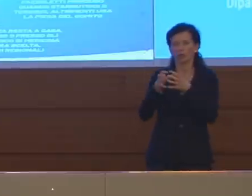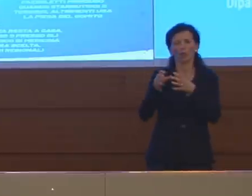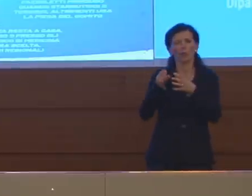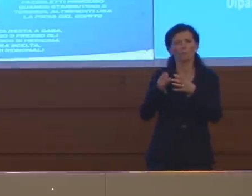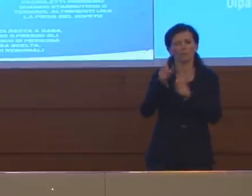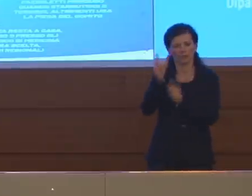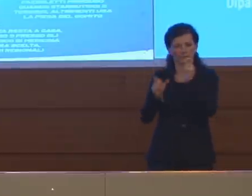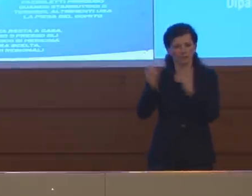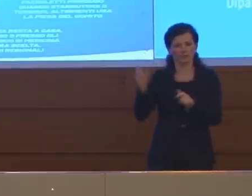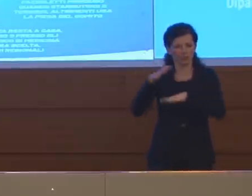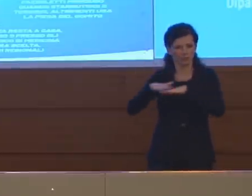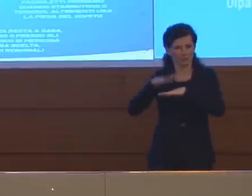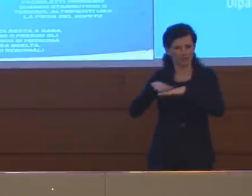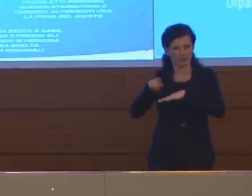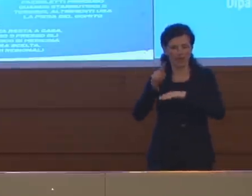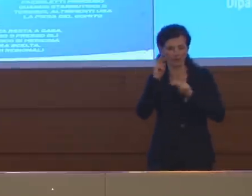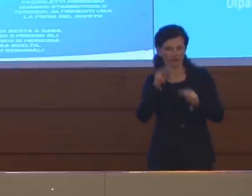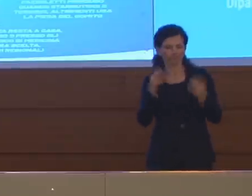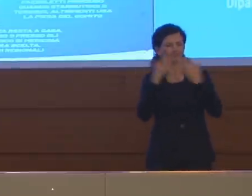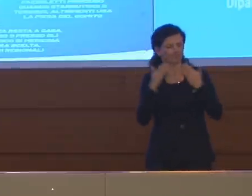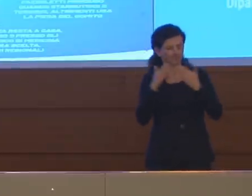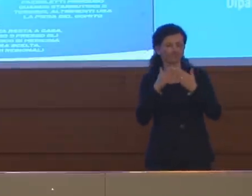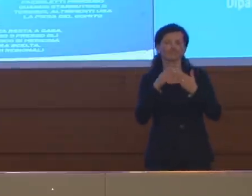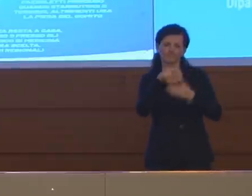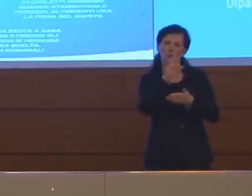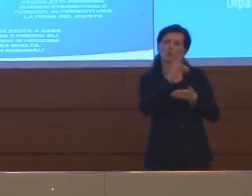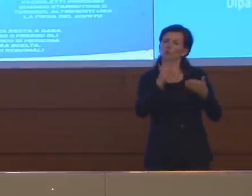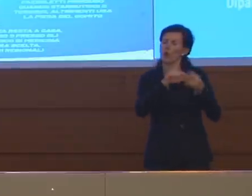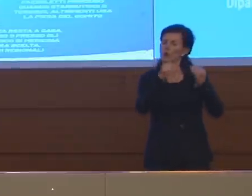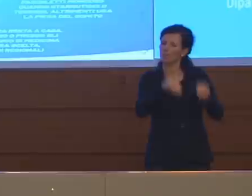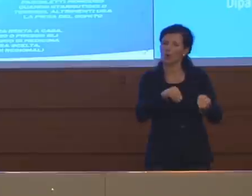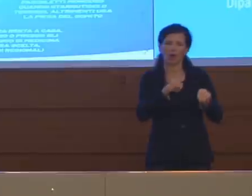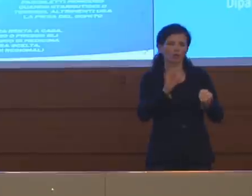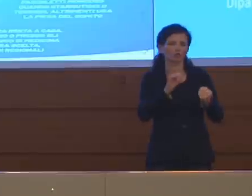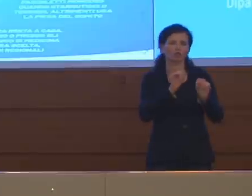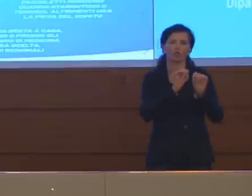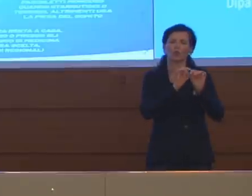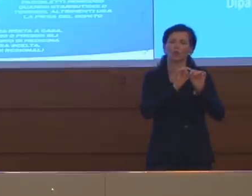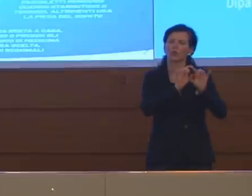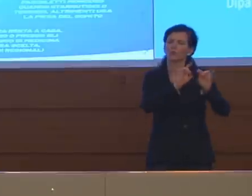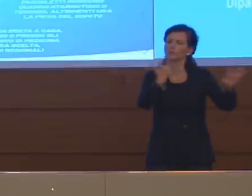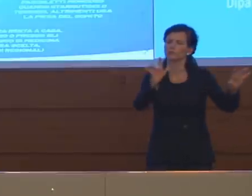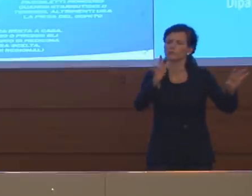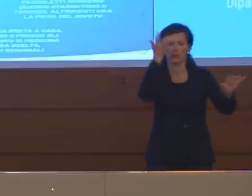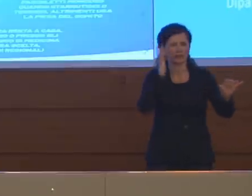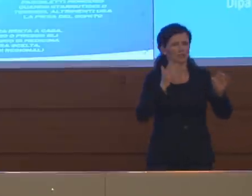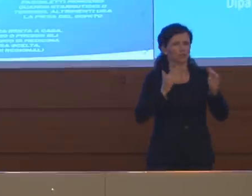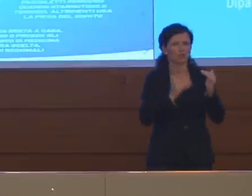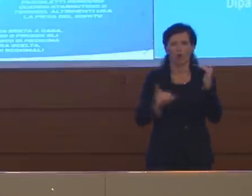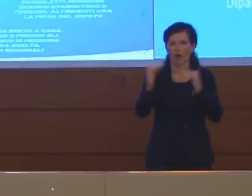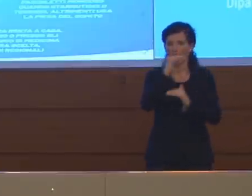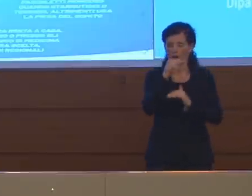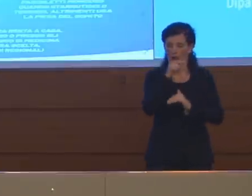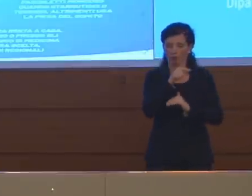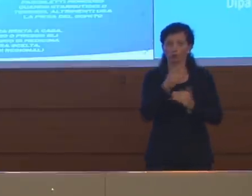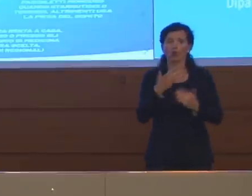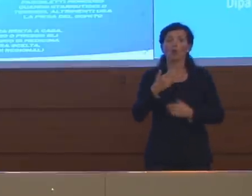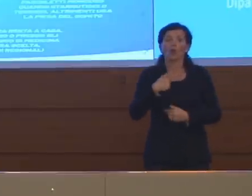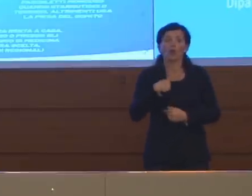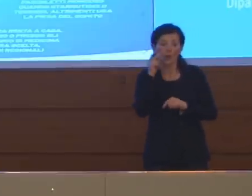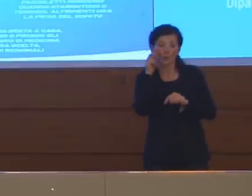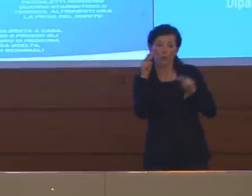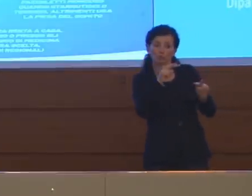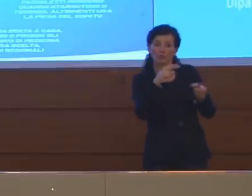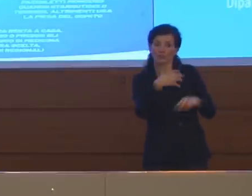che si occupano di questi aspetti. La prospettiva in questo momento è quella certamente per noi di guardare cosa sta avvenendo